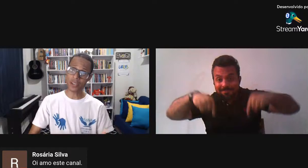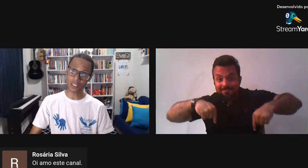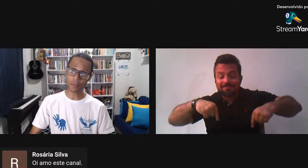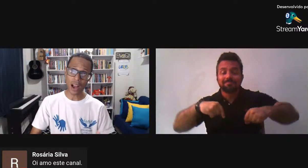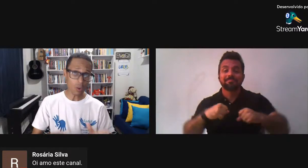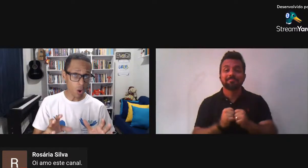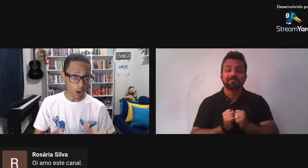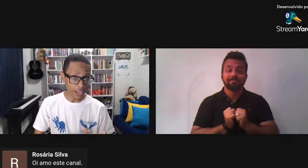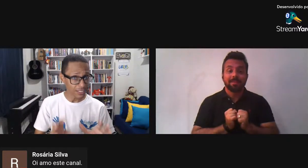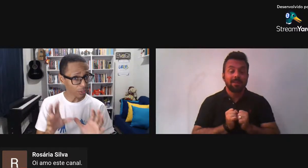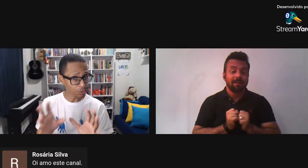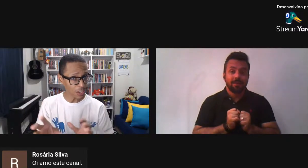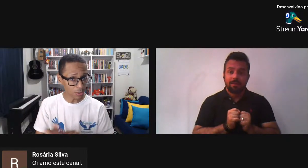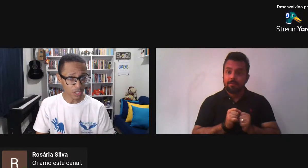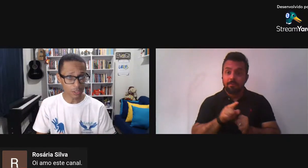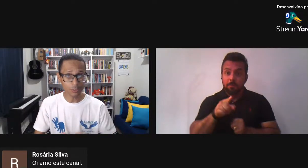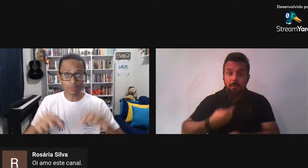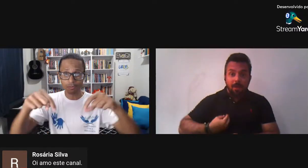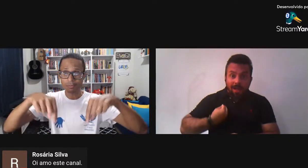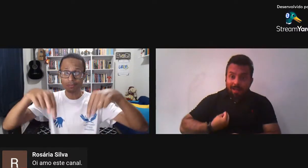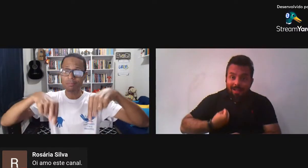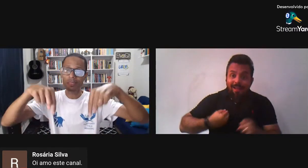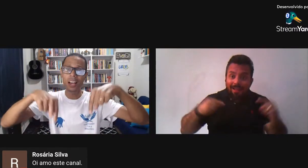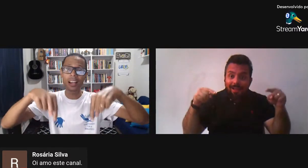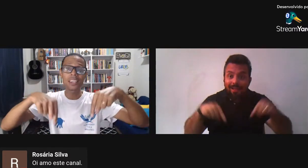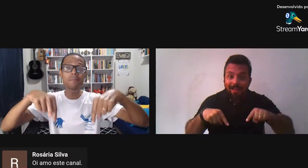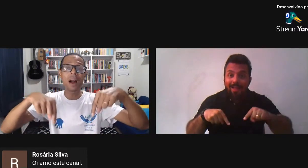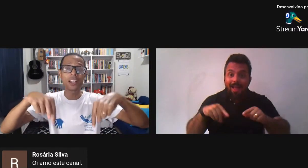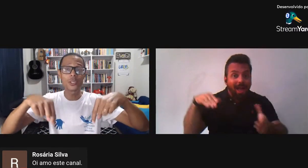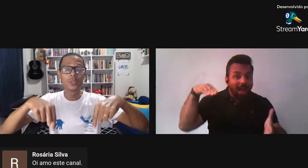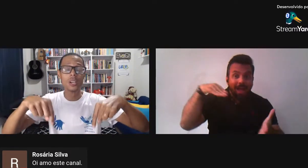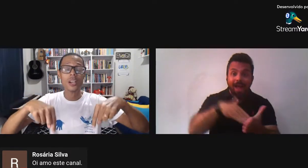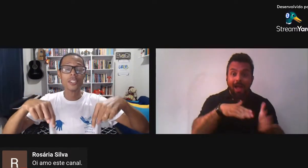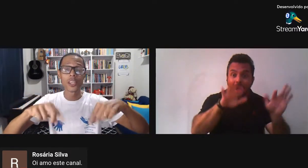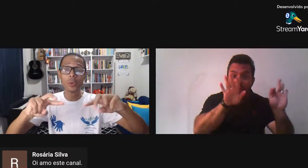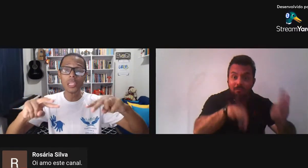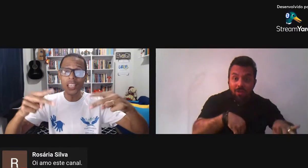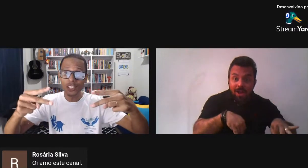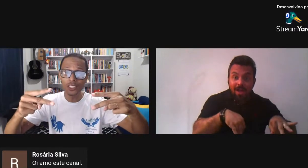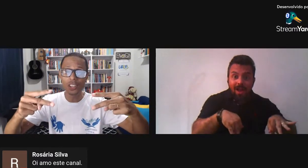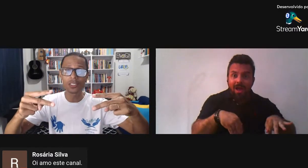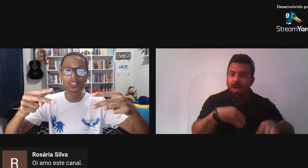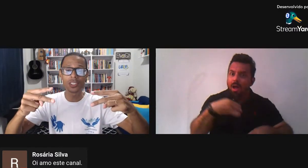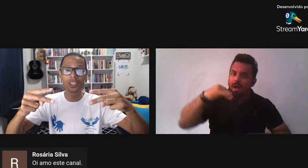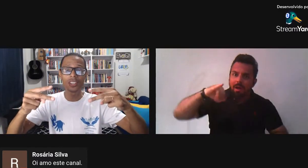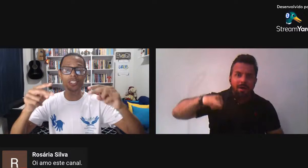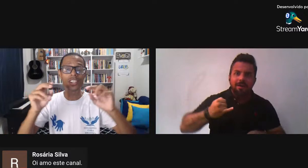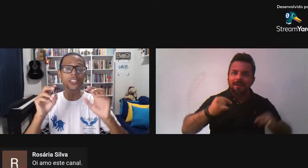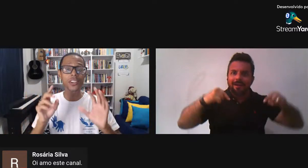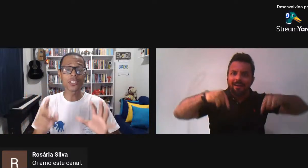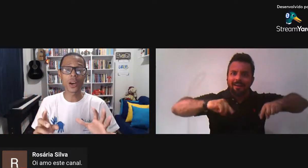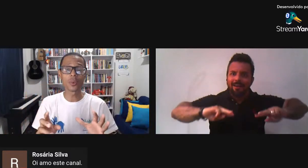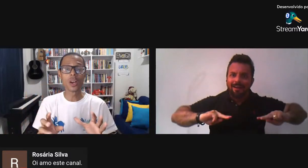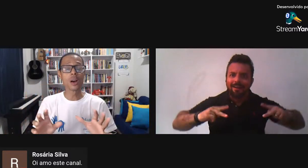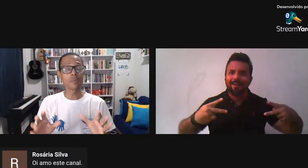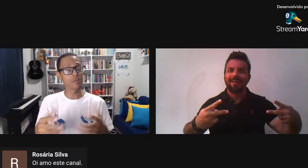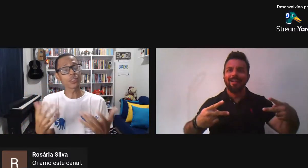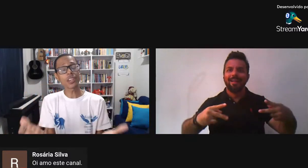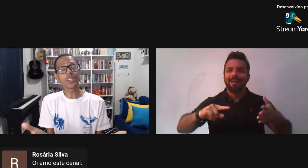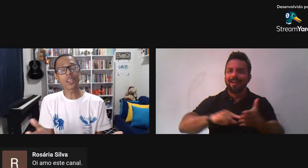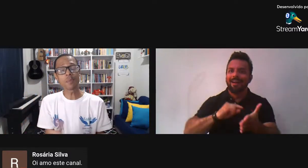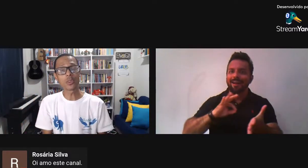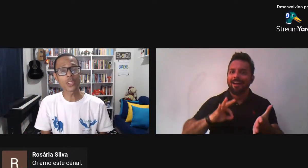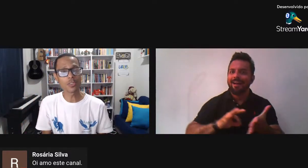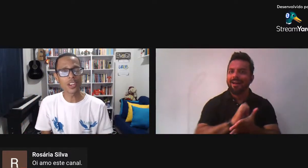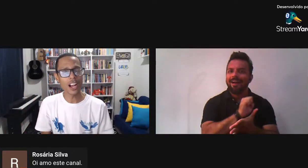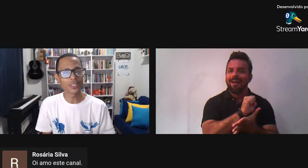você vai participar Agora Até no finalzinho Aqui embaixo Tem o link De inscrição Para